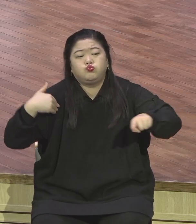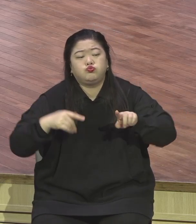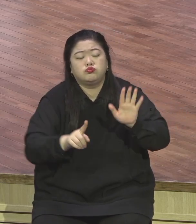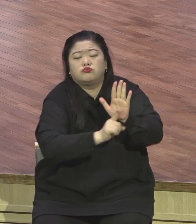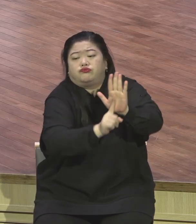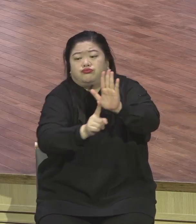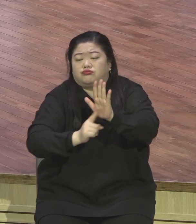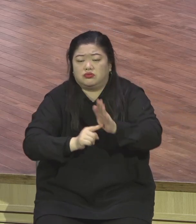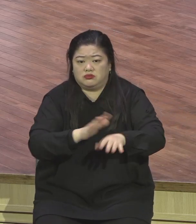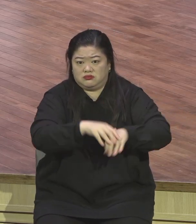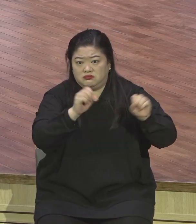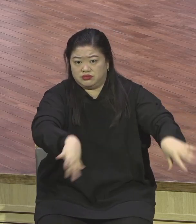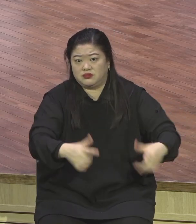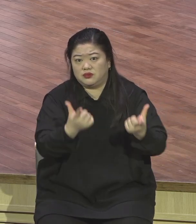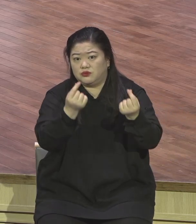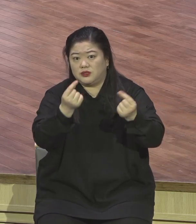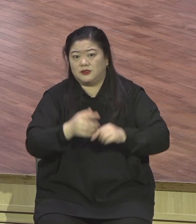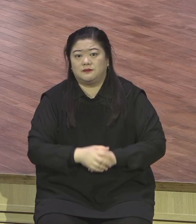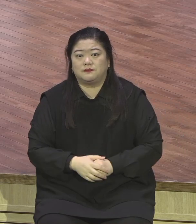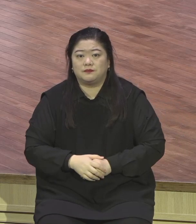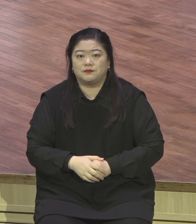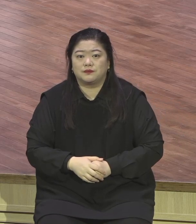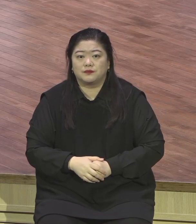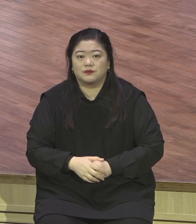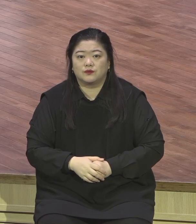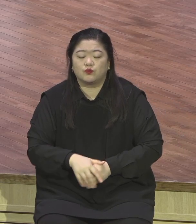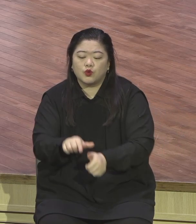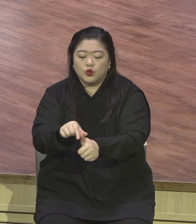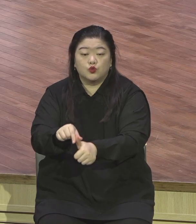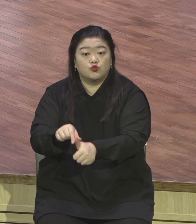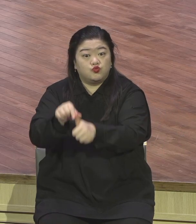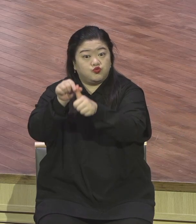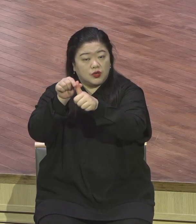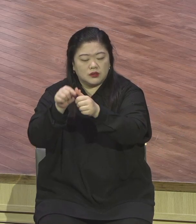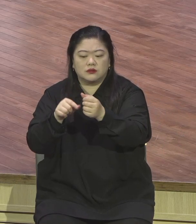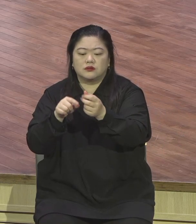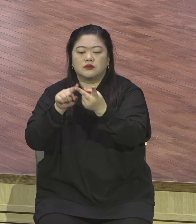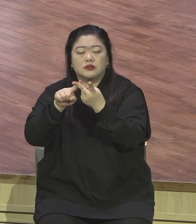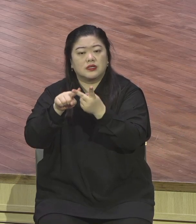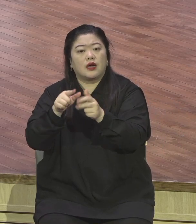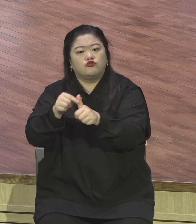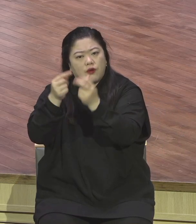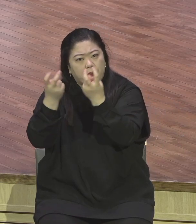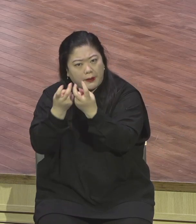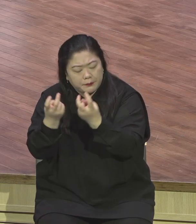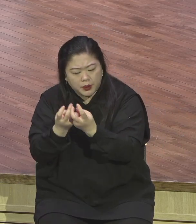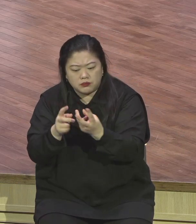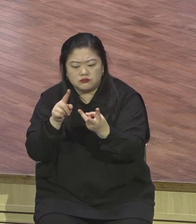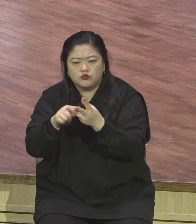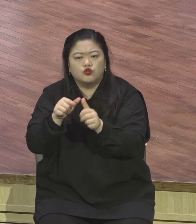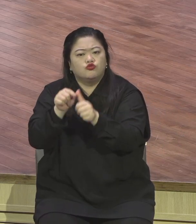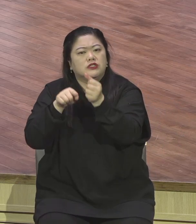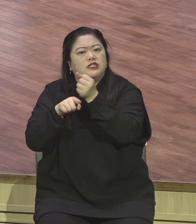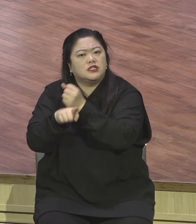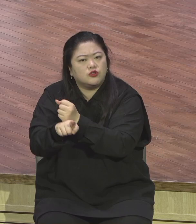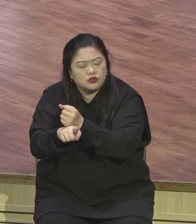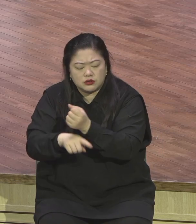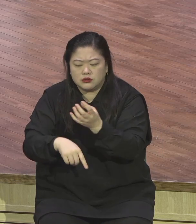중보자라는 얘기예요. 구원의 유일성 모든 죄의 짐에서 벗어나게 하는 길은 오직 예수 그리스도